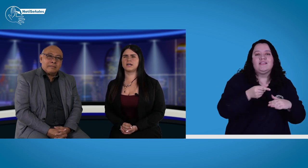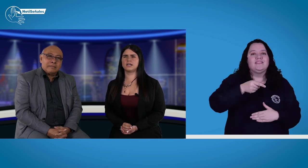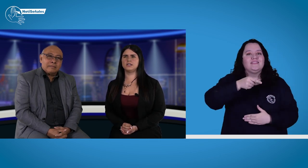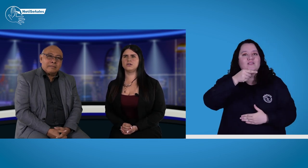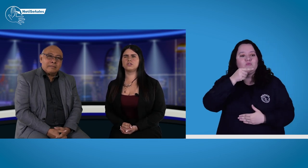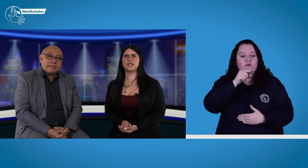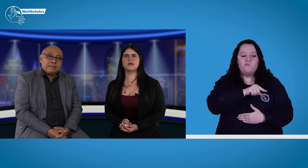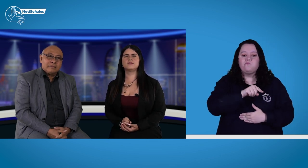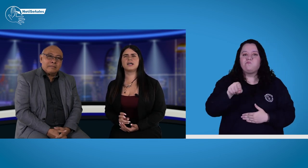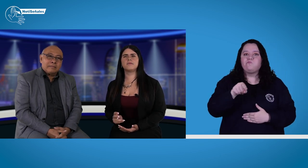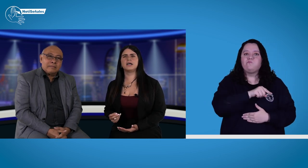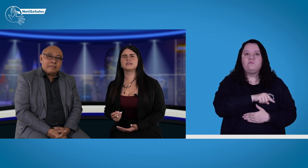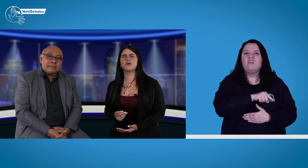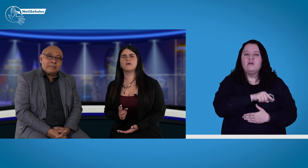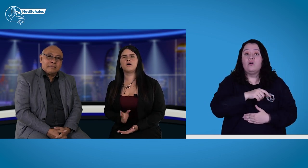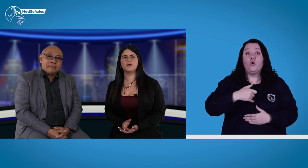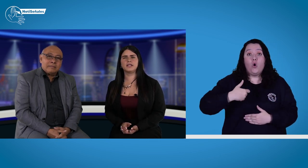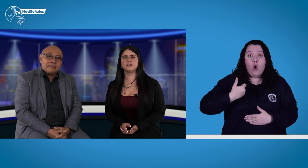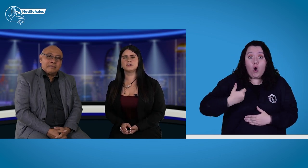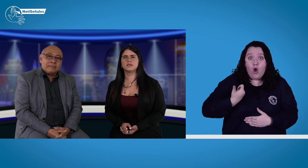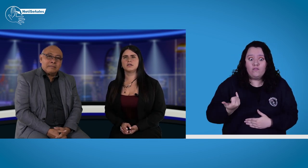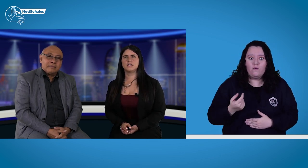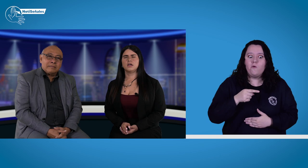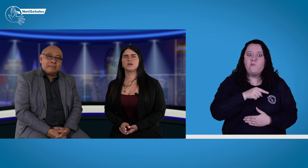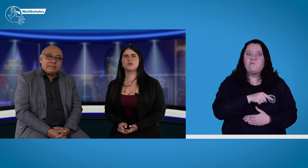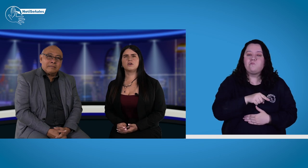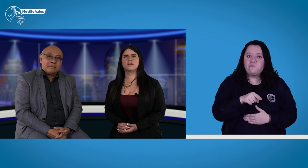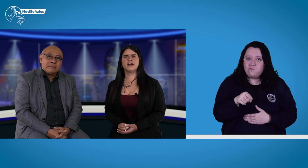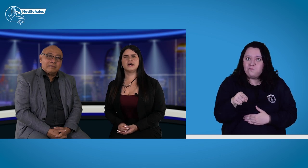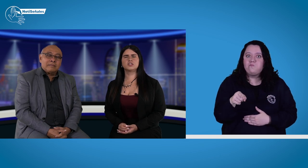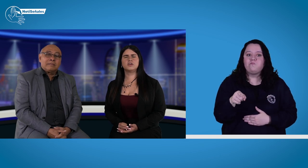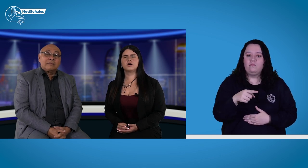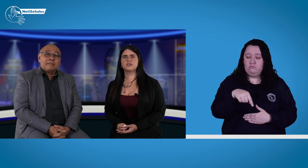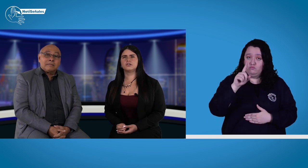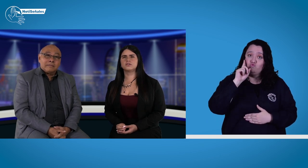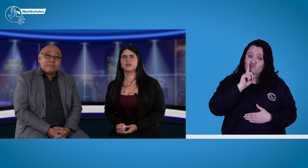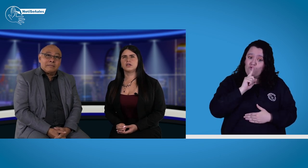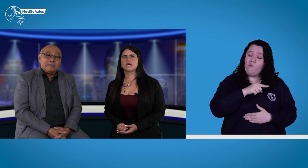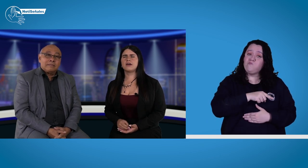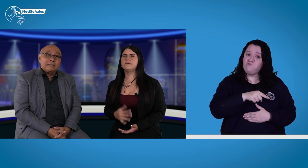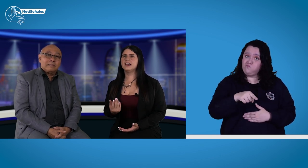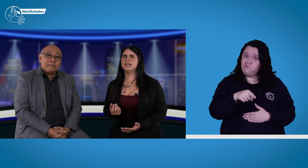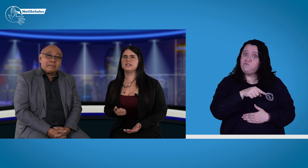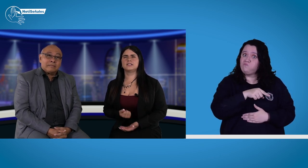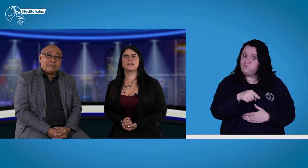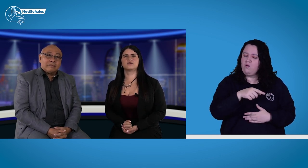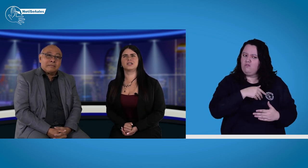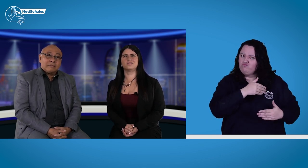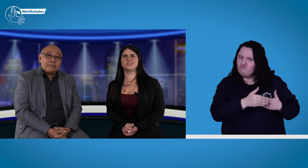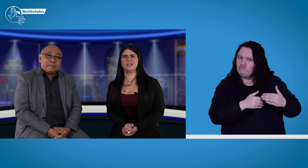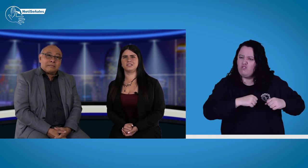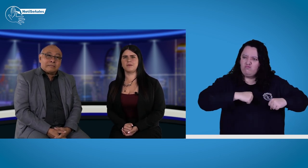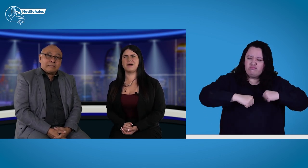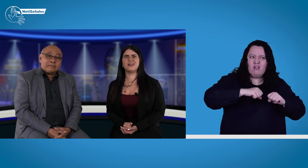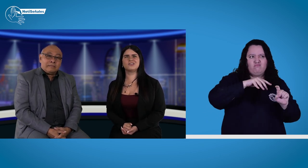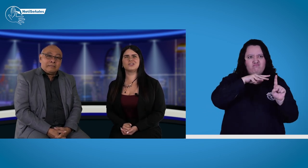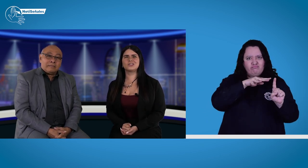Usaquillo, tenemos además jóvenes sordos que vienen desarrollando incidencia y para nosotros